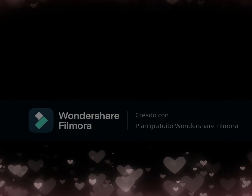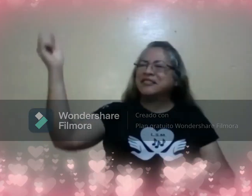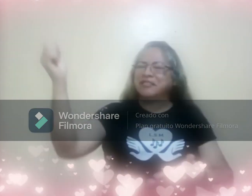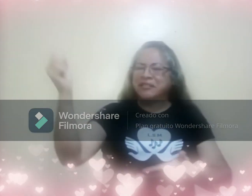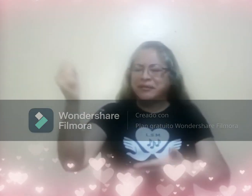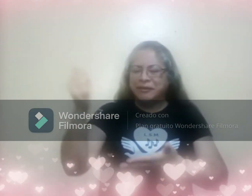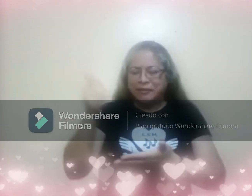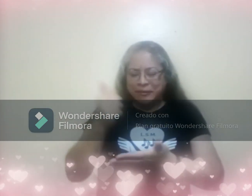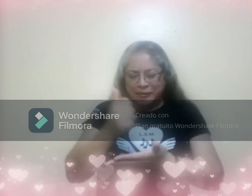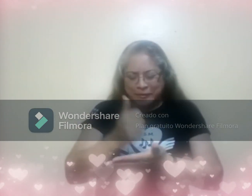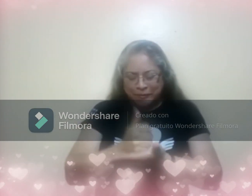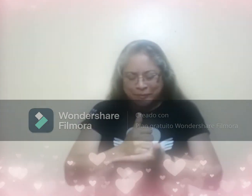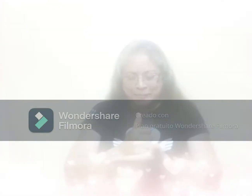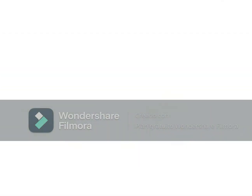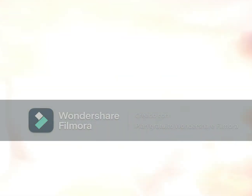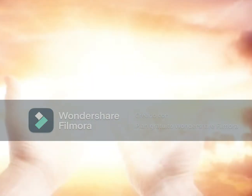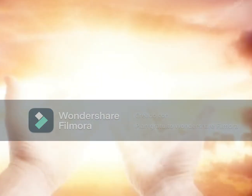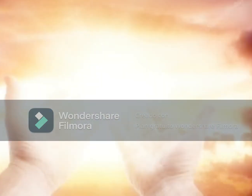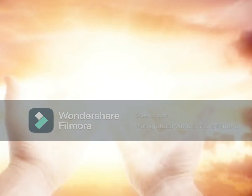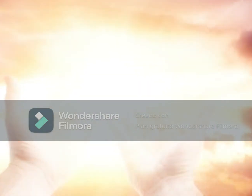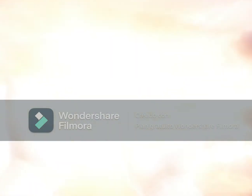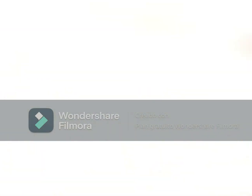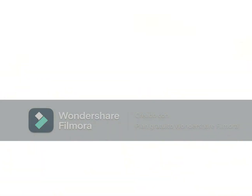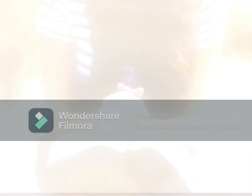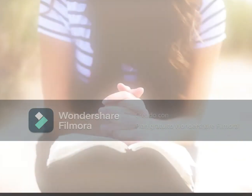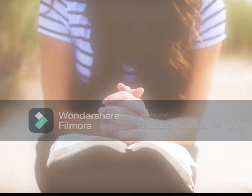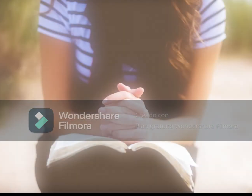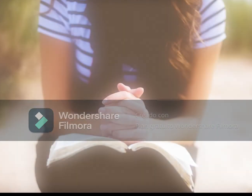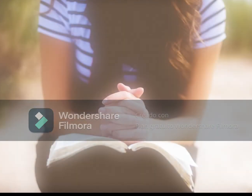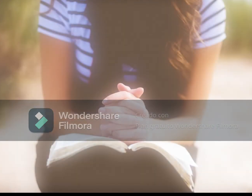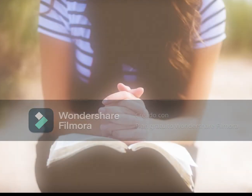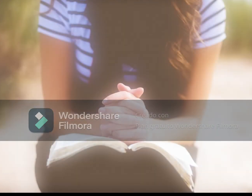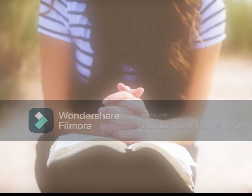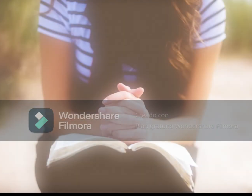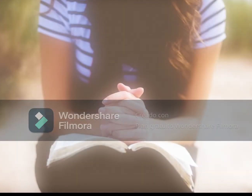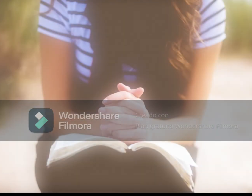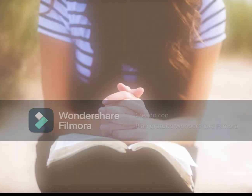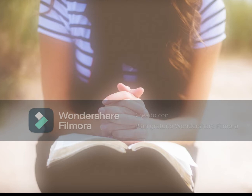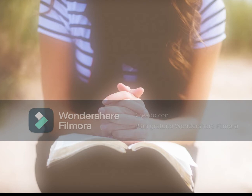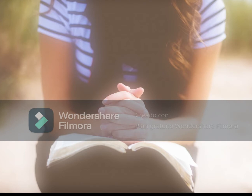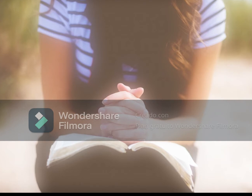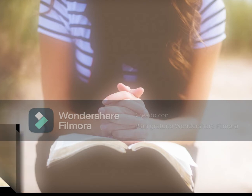Amén Amén Amén Amén Amén Amén